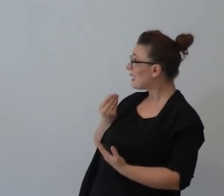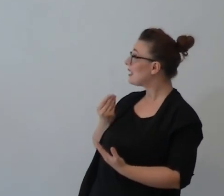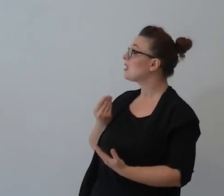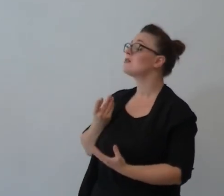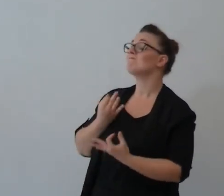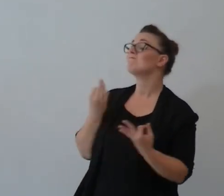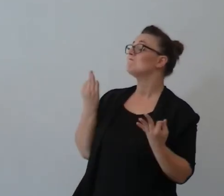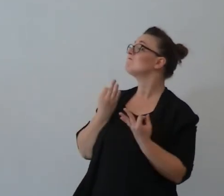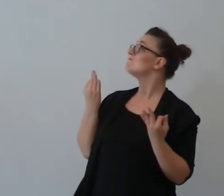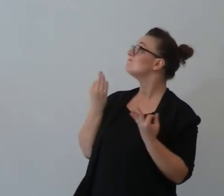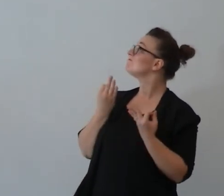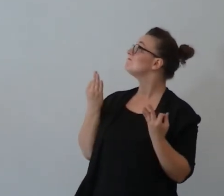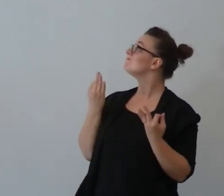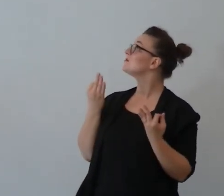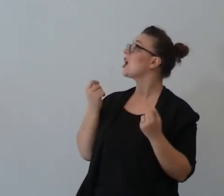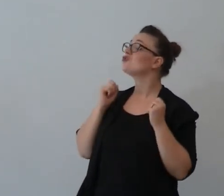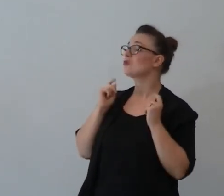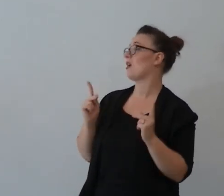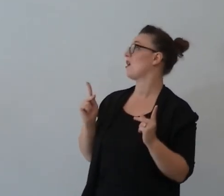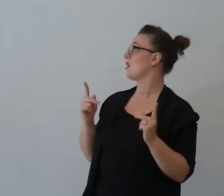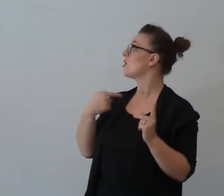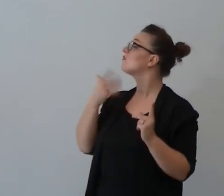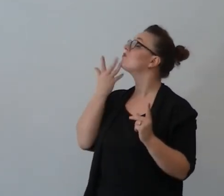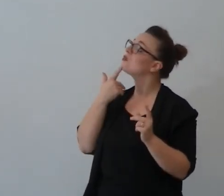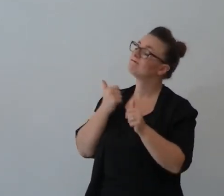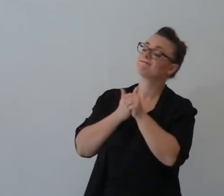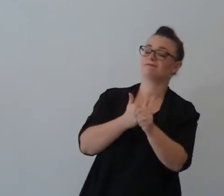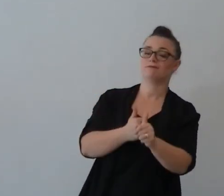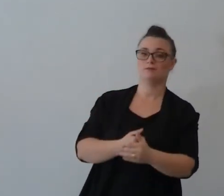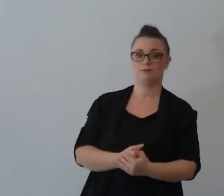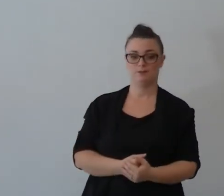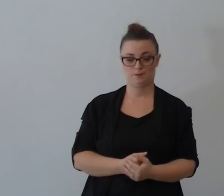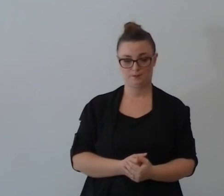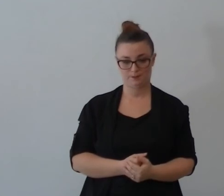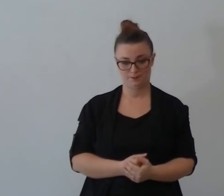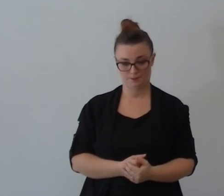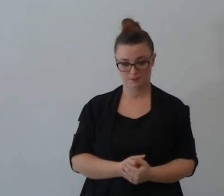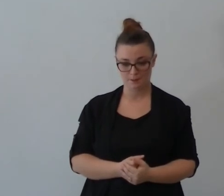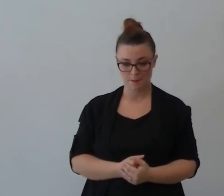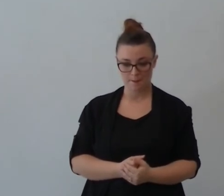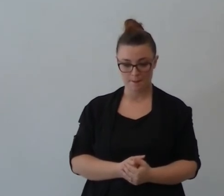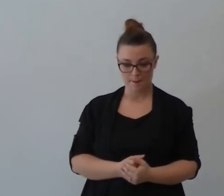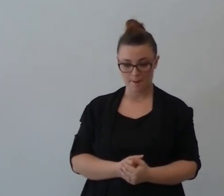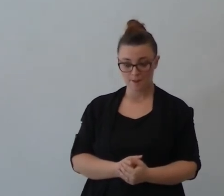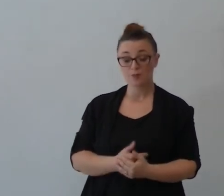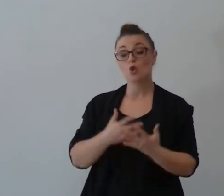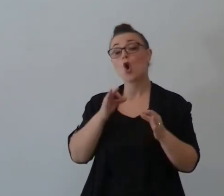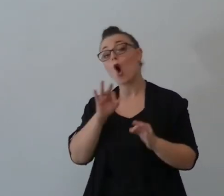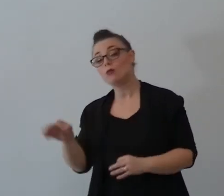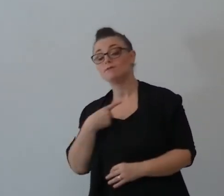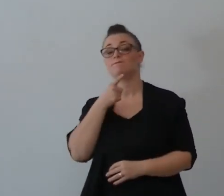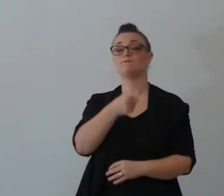è che io farò soltanto quello che tu mi dici seguire la tua vista la tua vita se tu sei donna